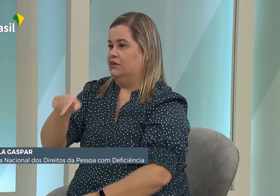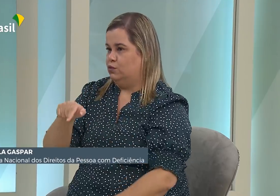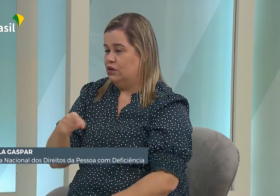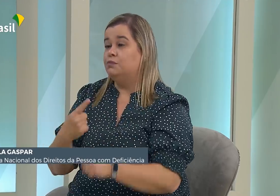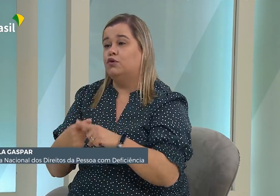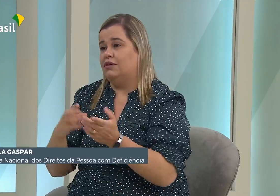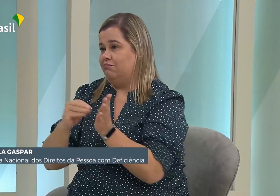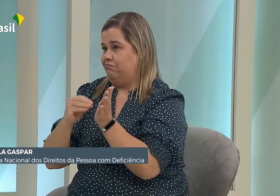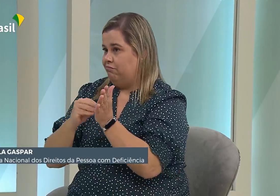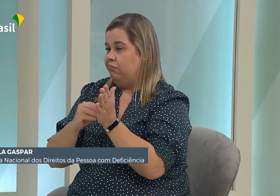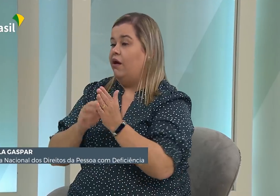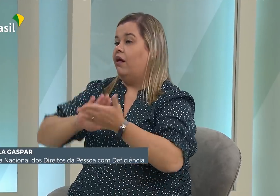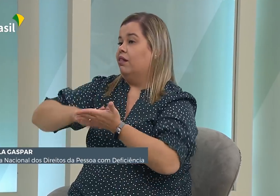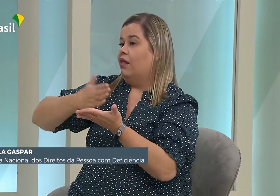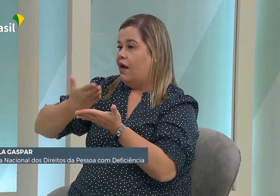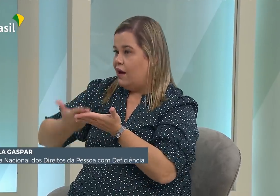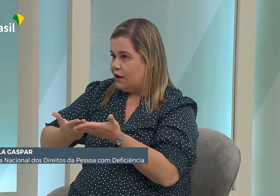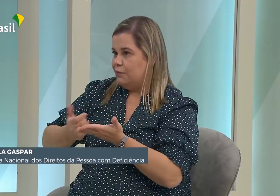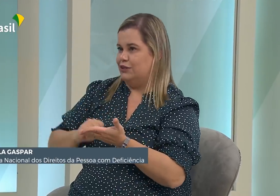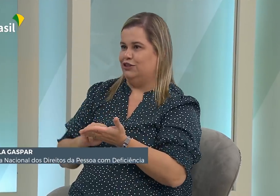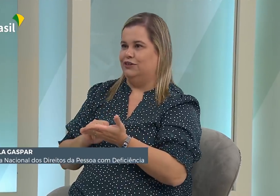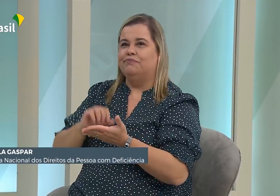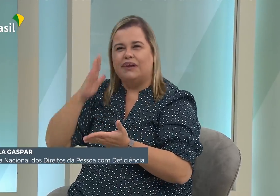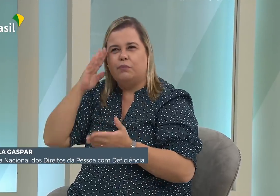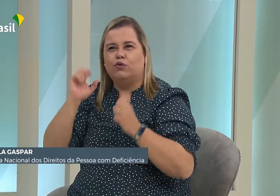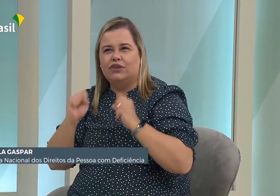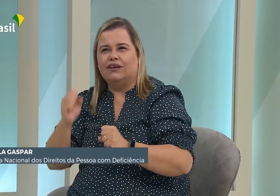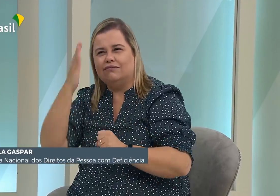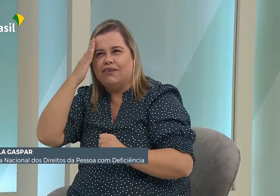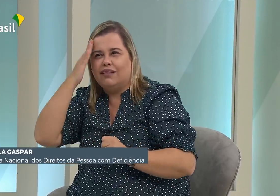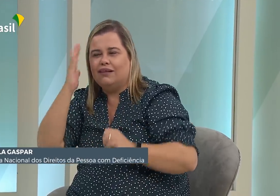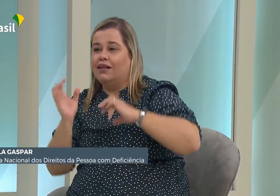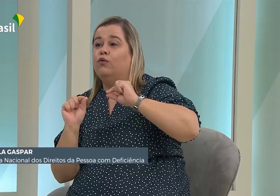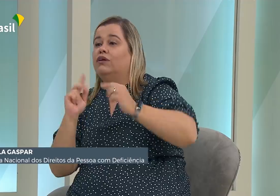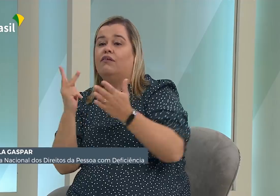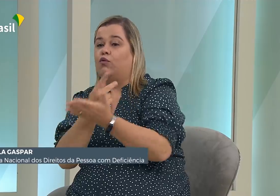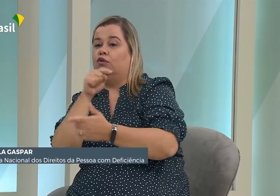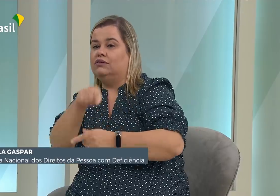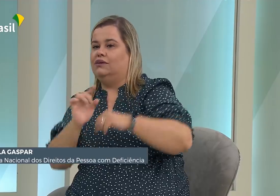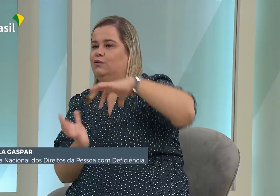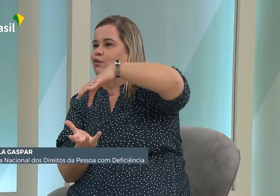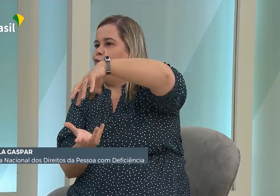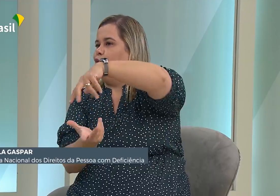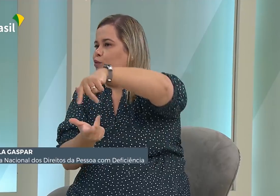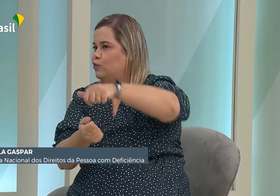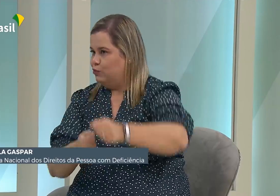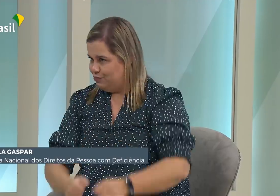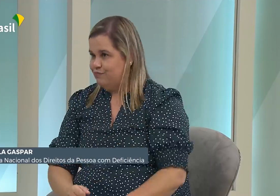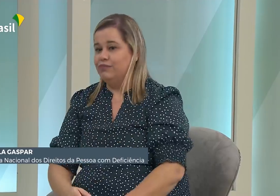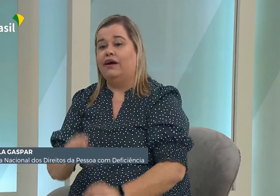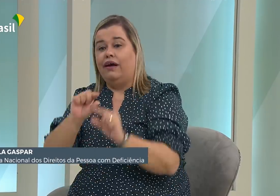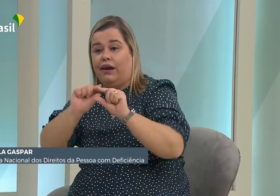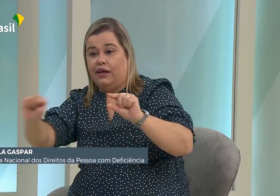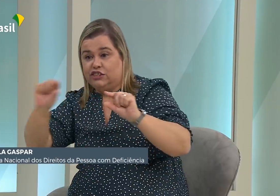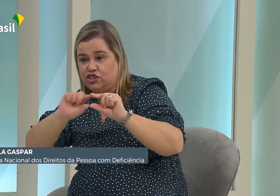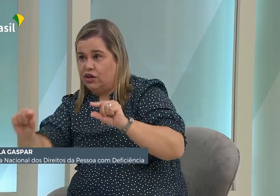tínhamos acesso às informações, porque faltava o profissional tradutor-intérprete para que nós pudéssemos entender o que estava acontecendo no mundo.